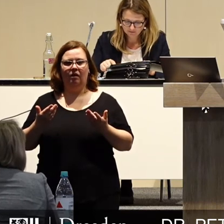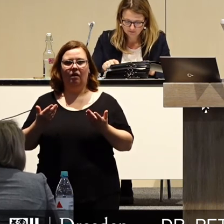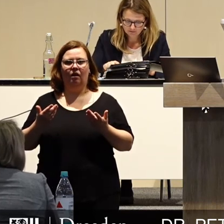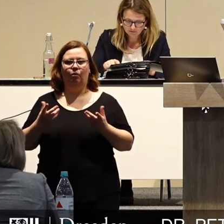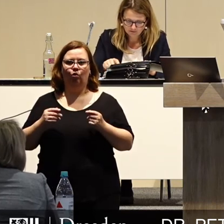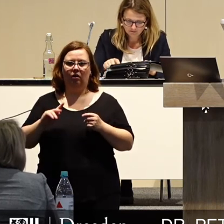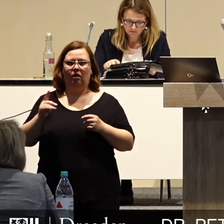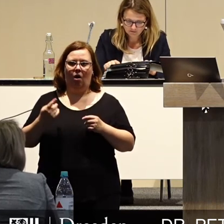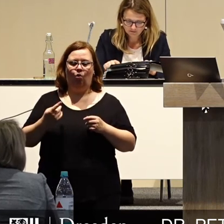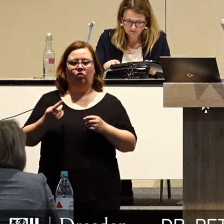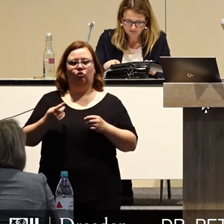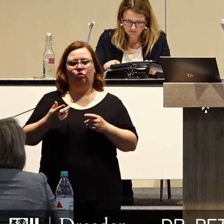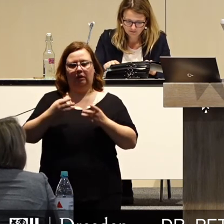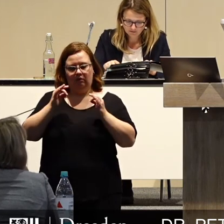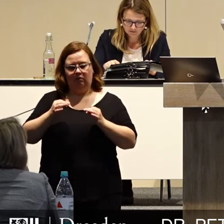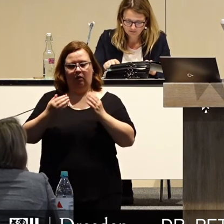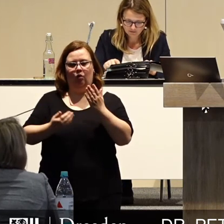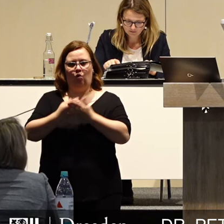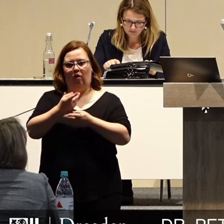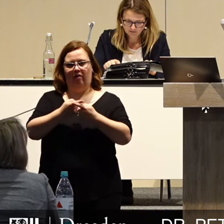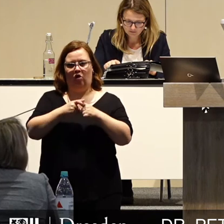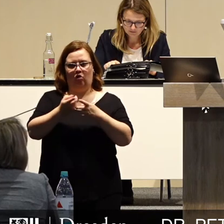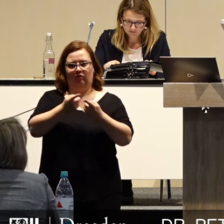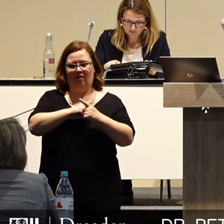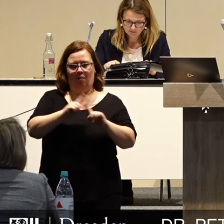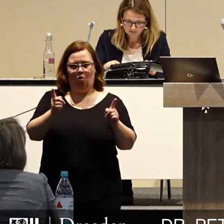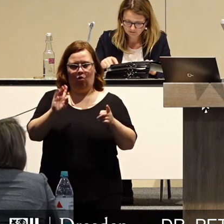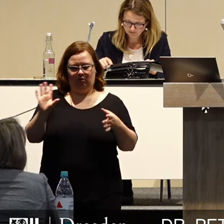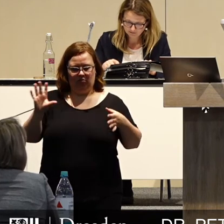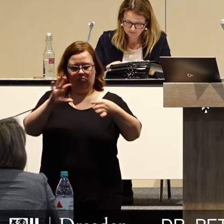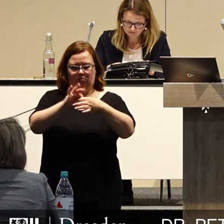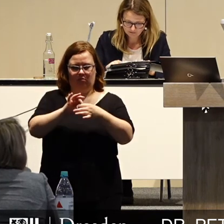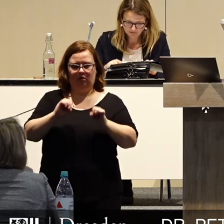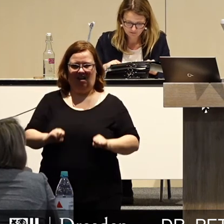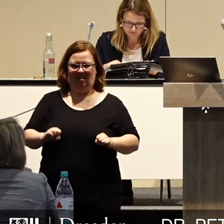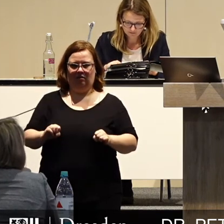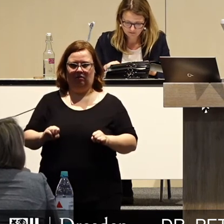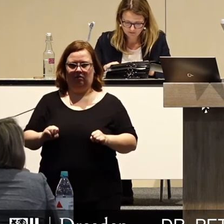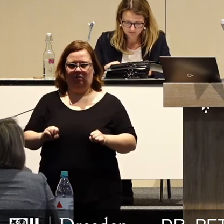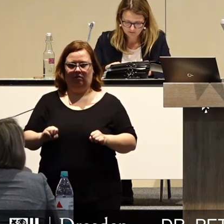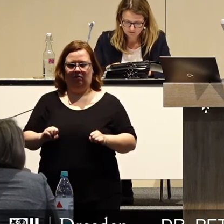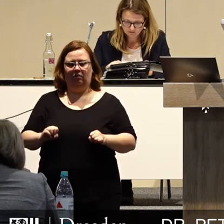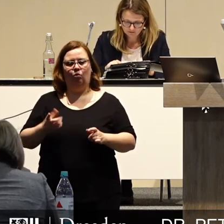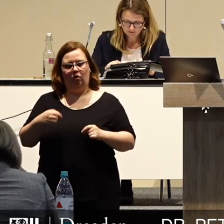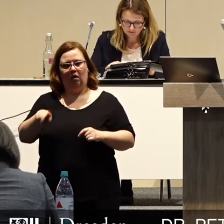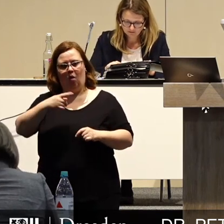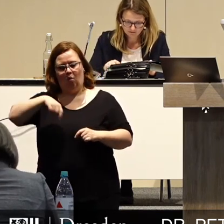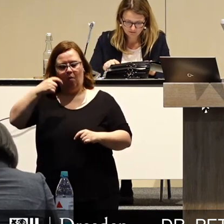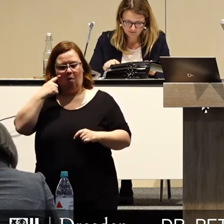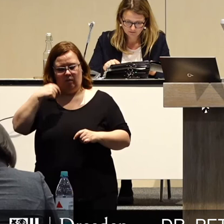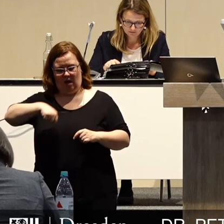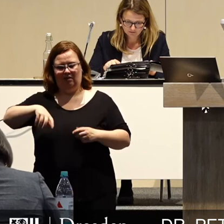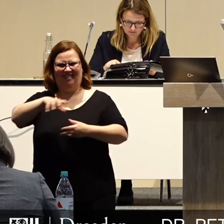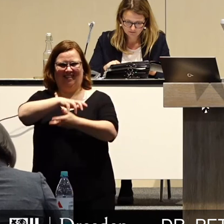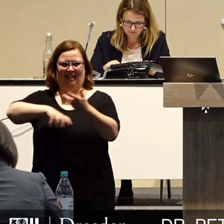und Geist dieses Neuverschuldungsverbotes vereinbar. sie ist eine Reaktion in